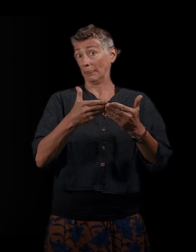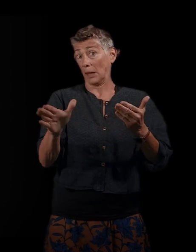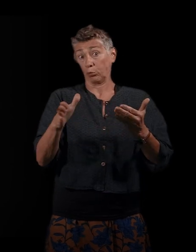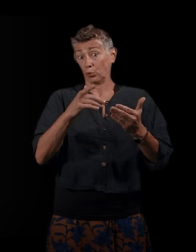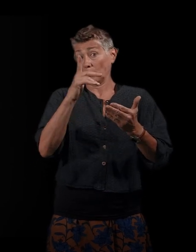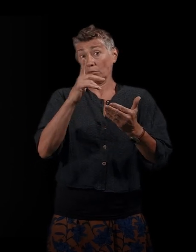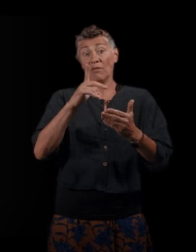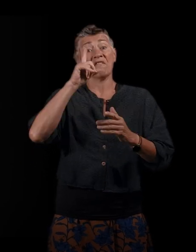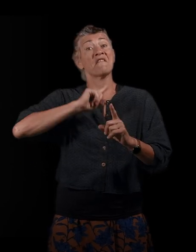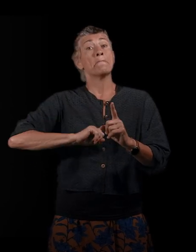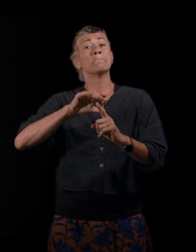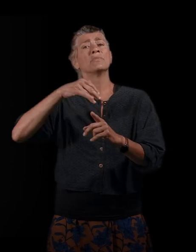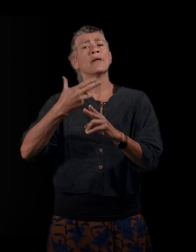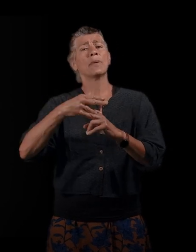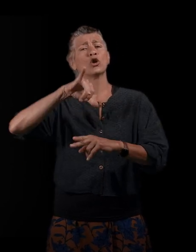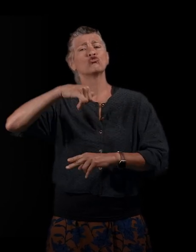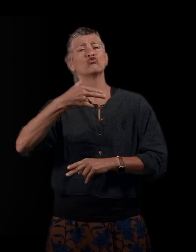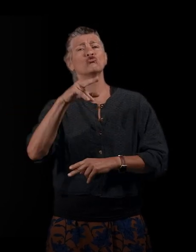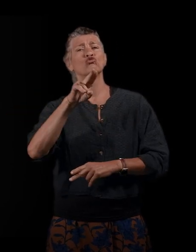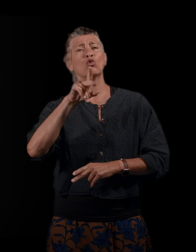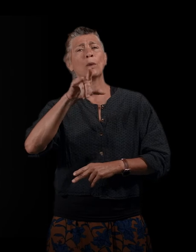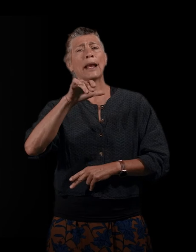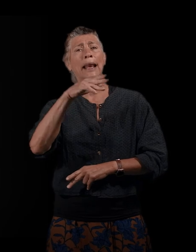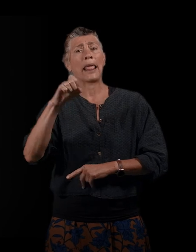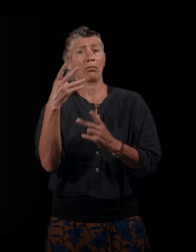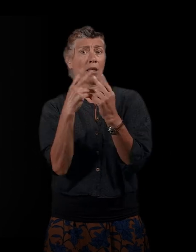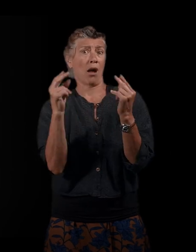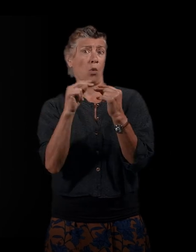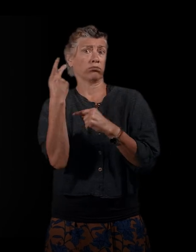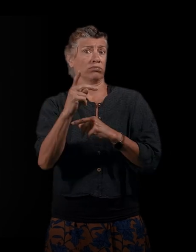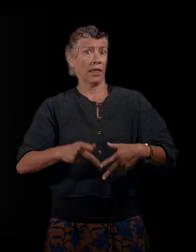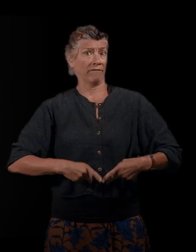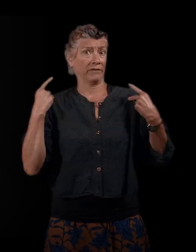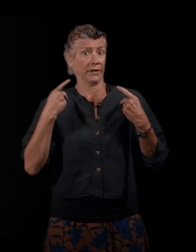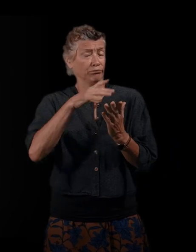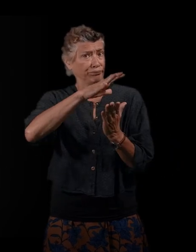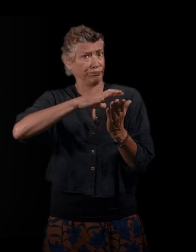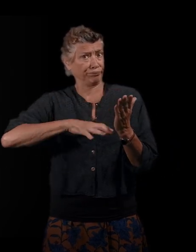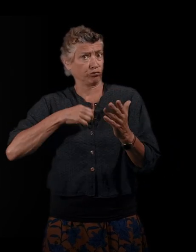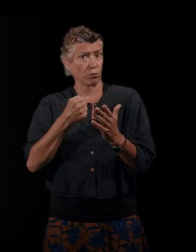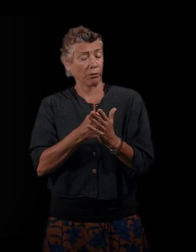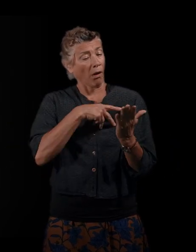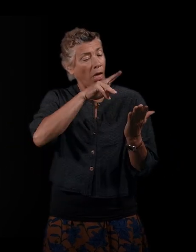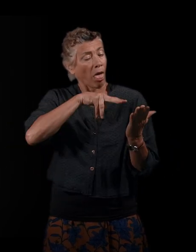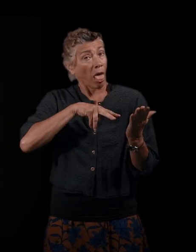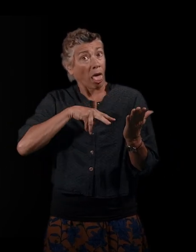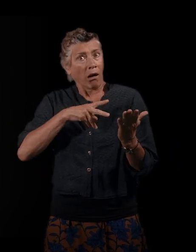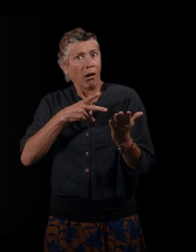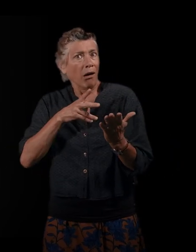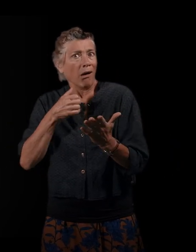C'est un livre vraiment qu prend et qu'on ne peut pas lâcher tant qu'on ne'a pas fini. Et en même temps, il y cette rigueur de faire un état des lieux à ce très